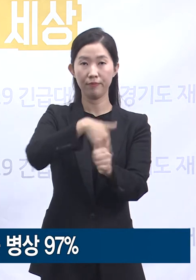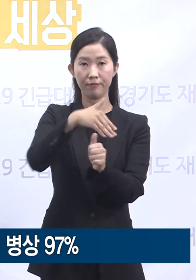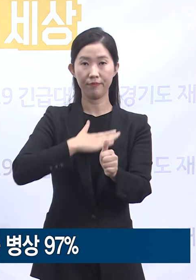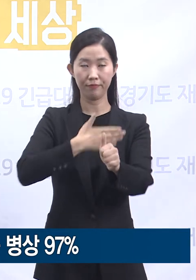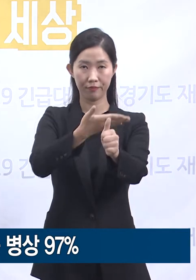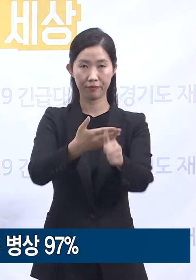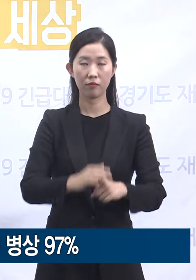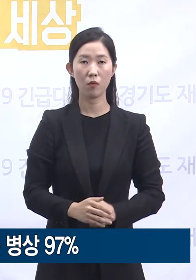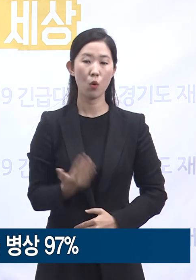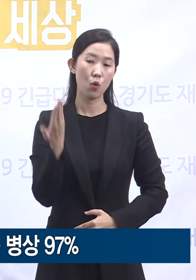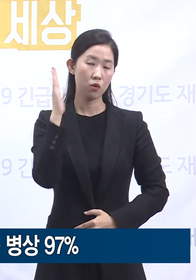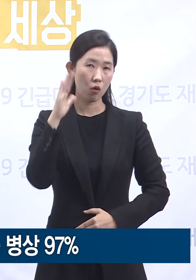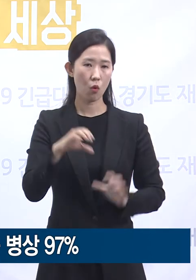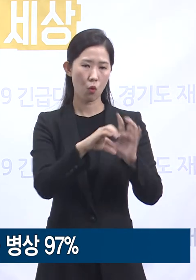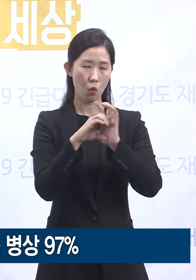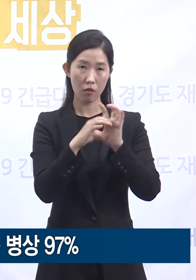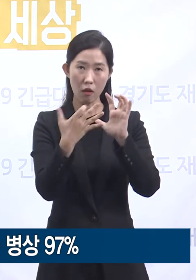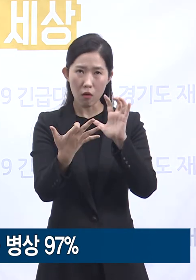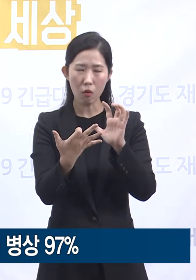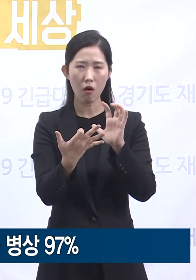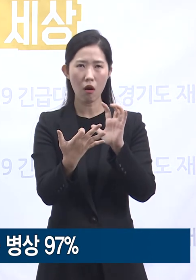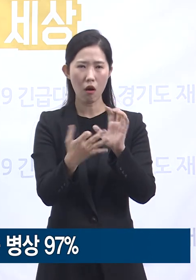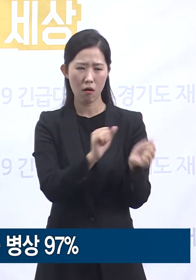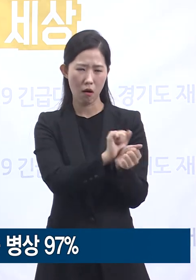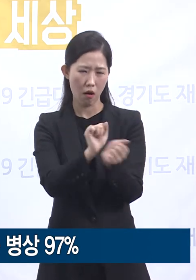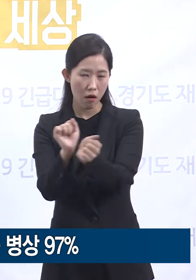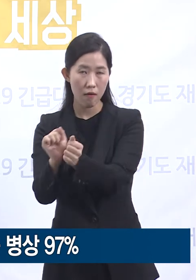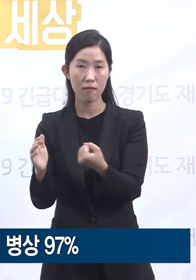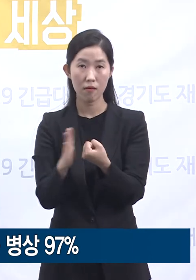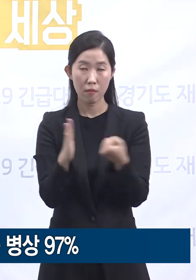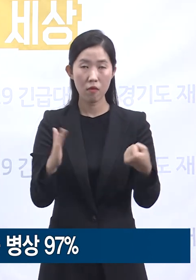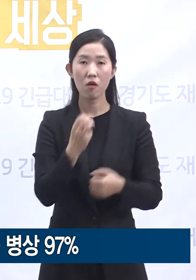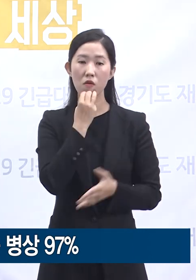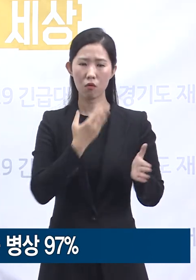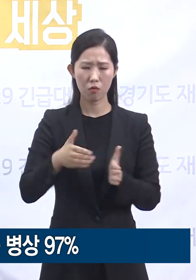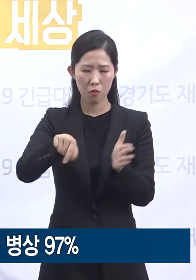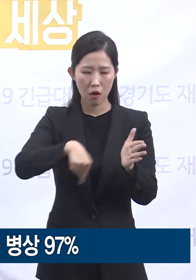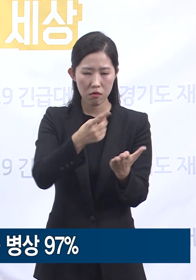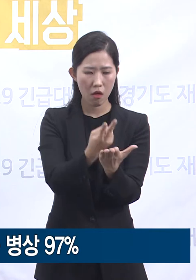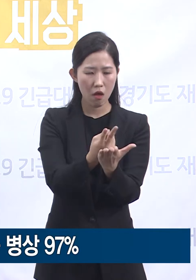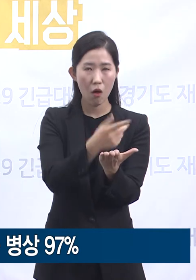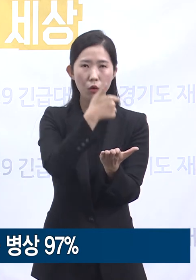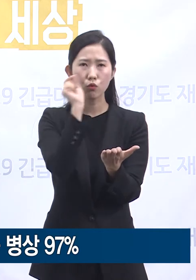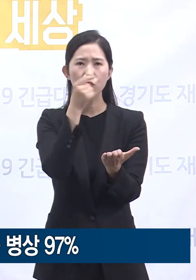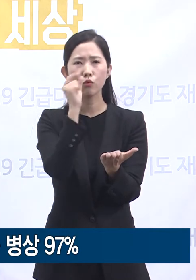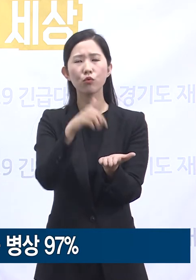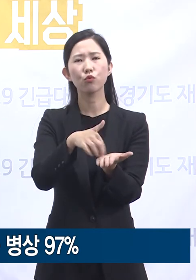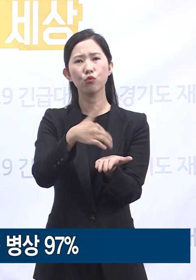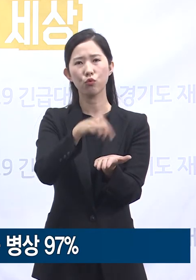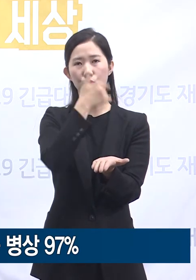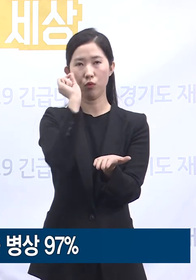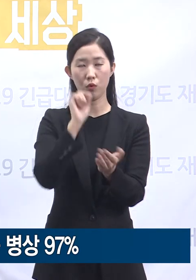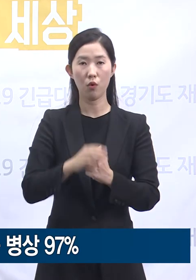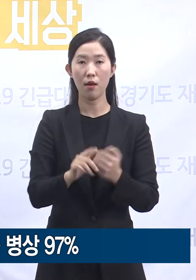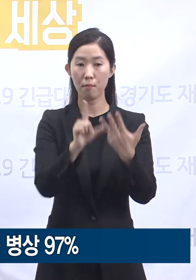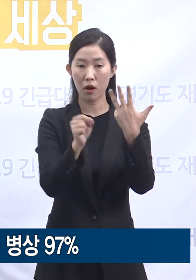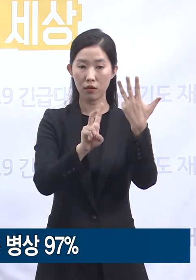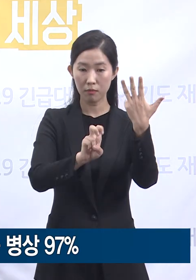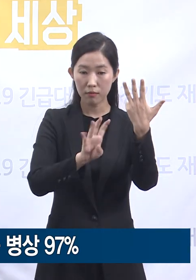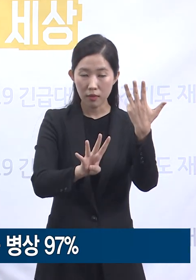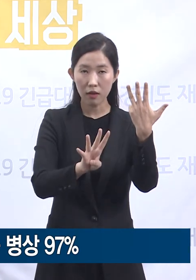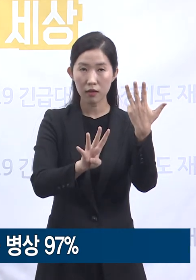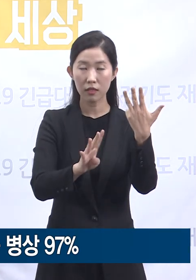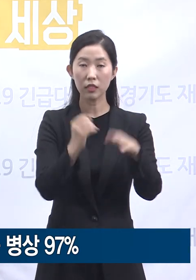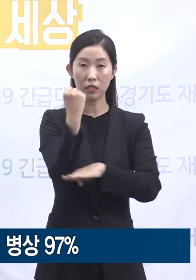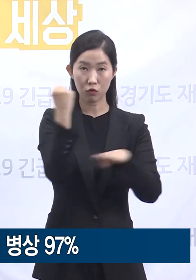코로나19 확진자 급증에 따라 도내 치료 병상 부족이 현실화되고 있습니다. 8월 24일 0시 기준